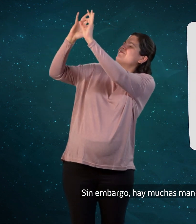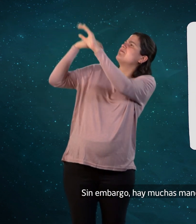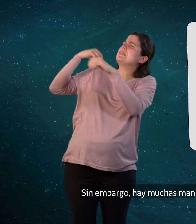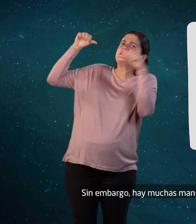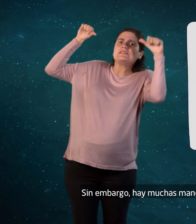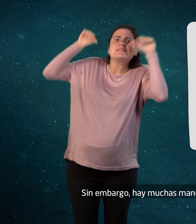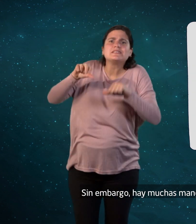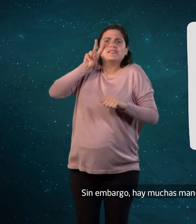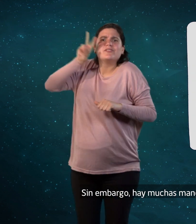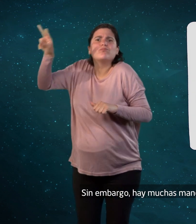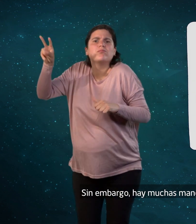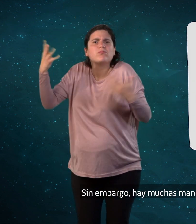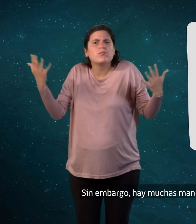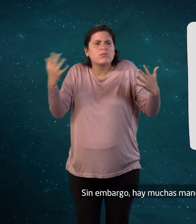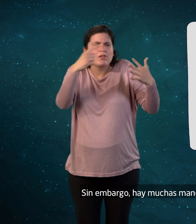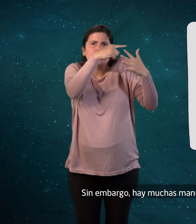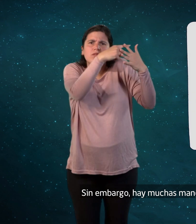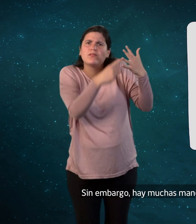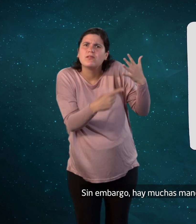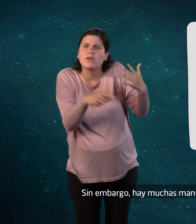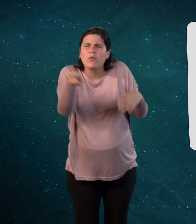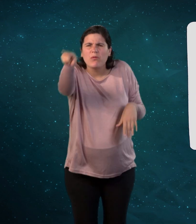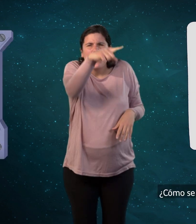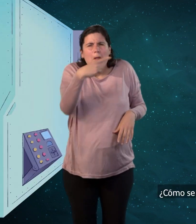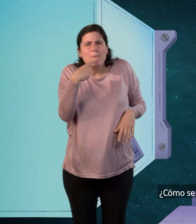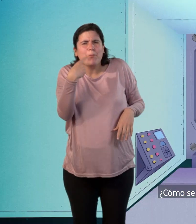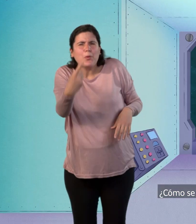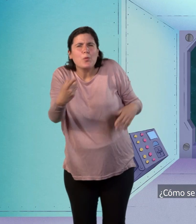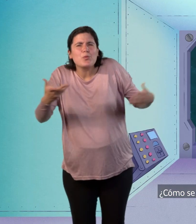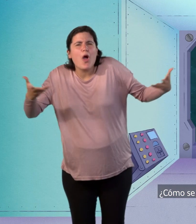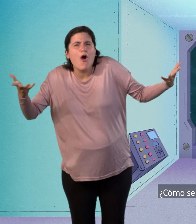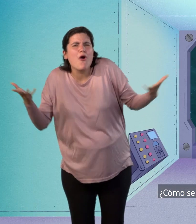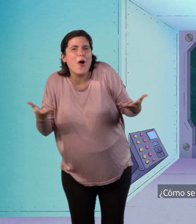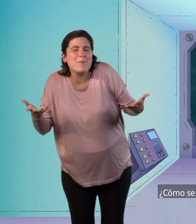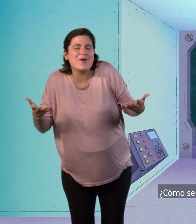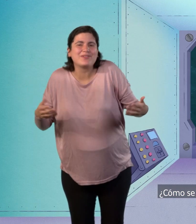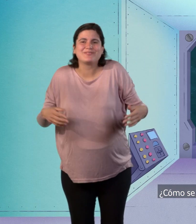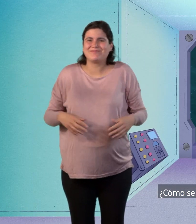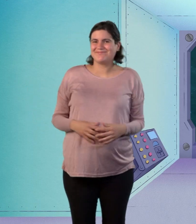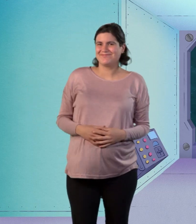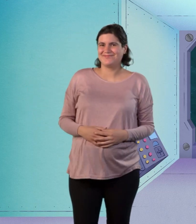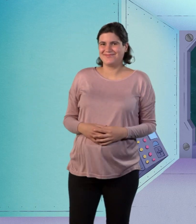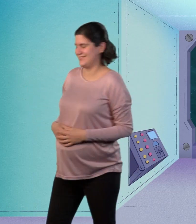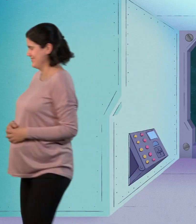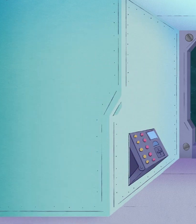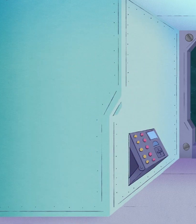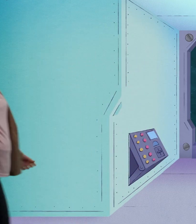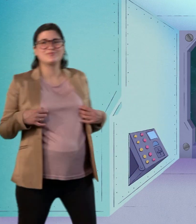muchas maneras en que podemos arruinar el momento. ¿Cómo? ¿Se preguntarán ustedes?